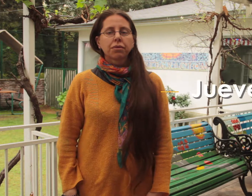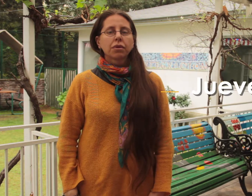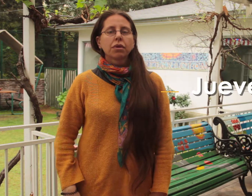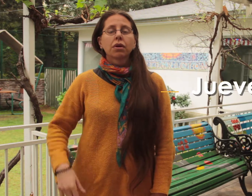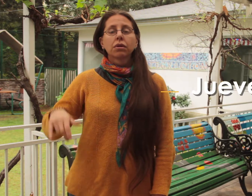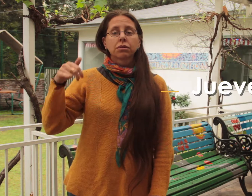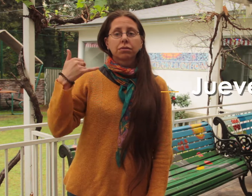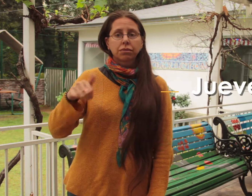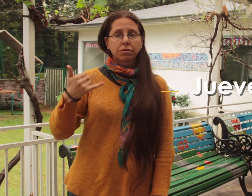Jueves